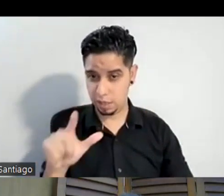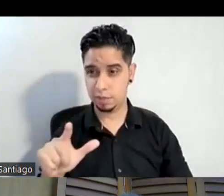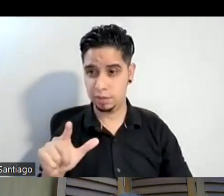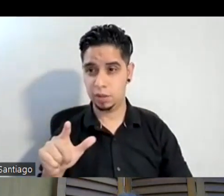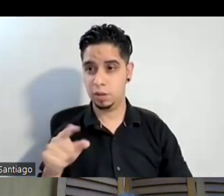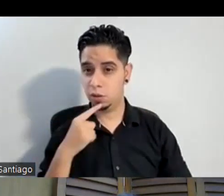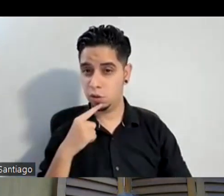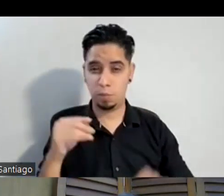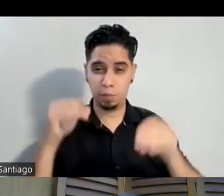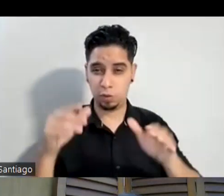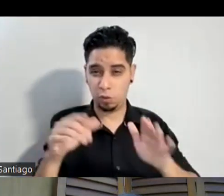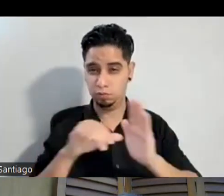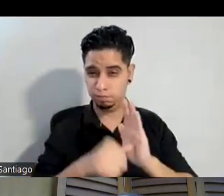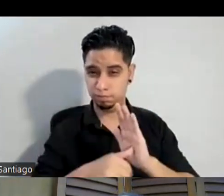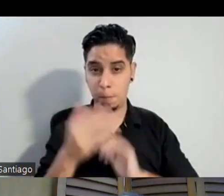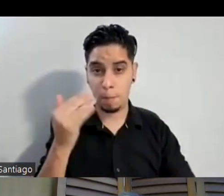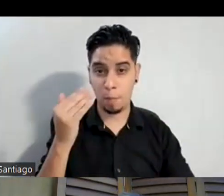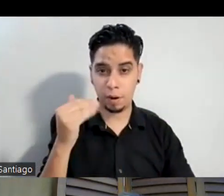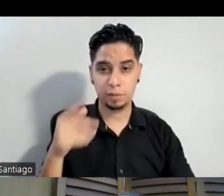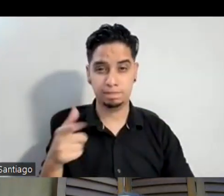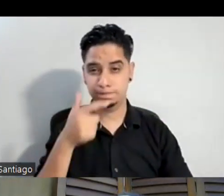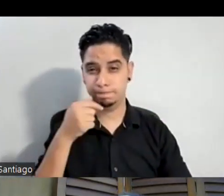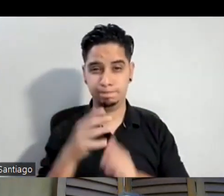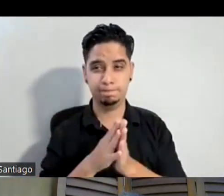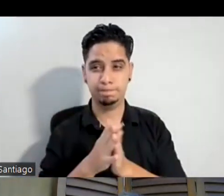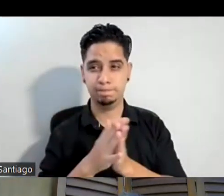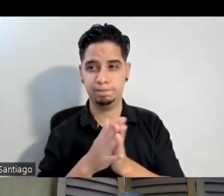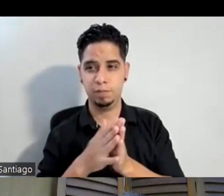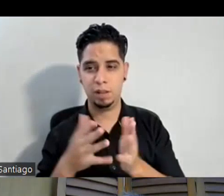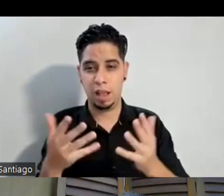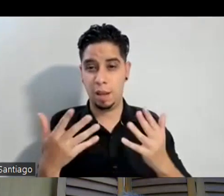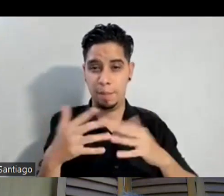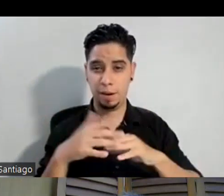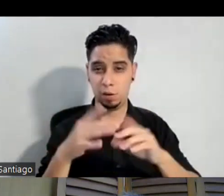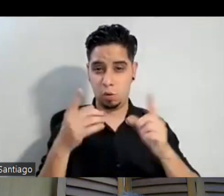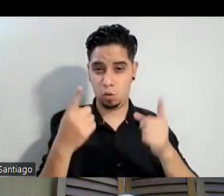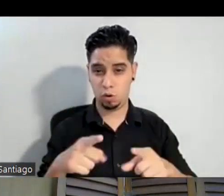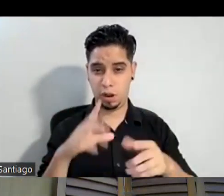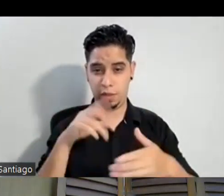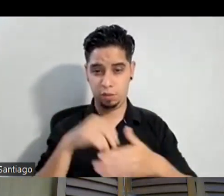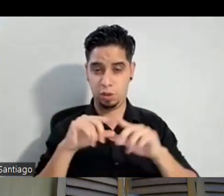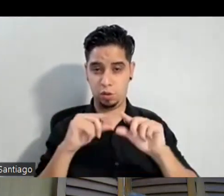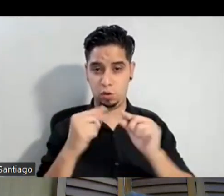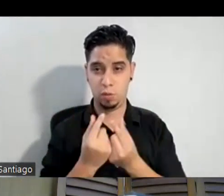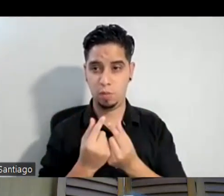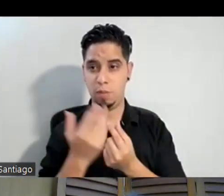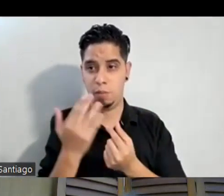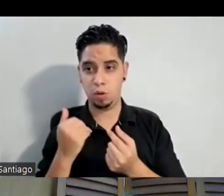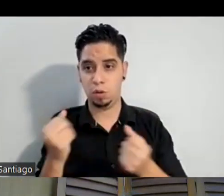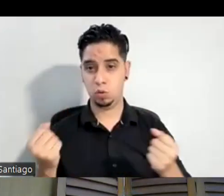profesor porque es interesante la mezcla que hay en este elenco porque todos somos